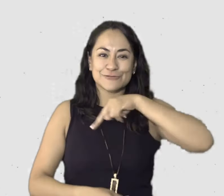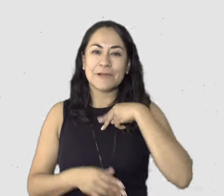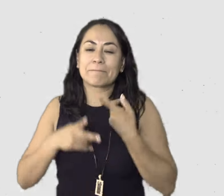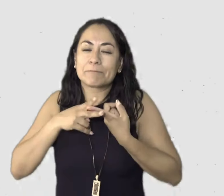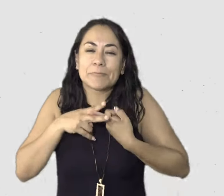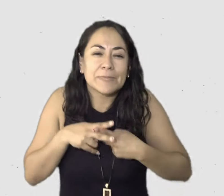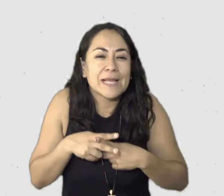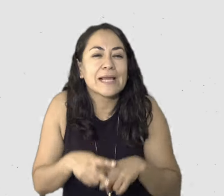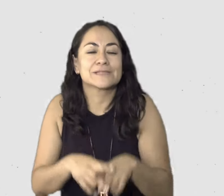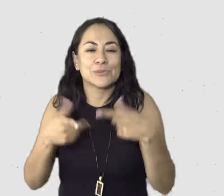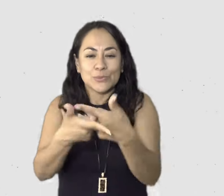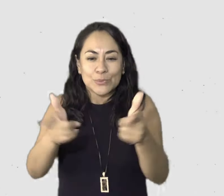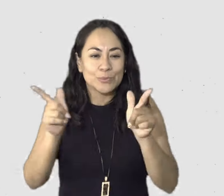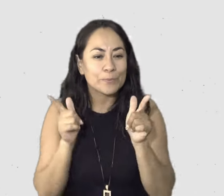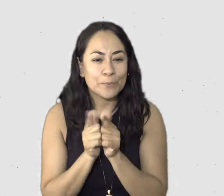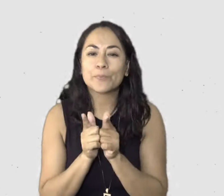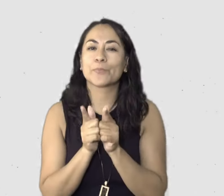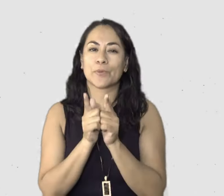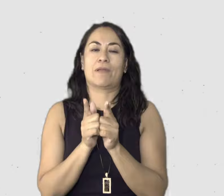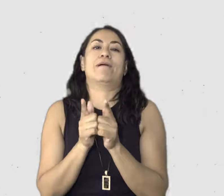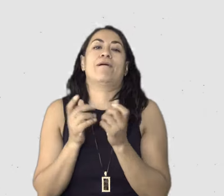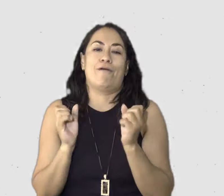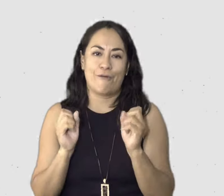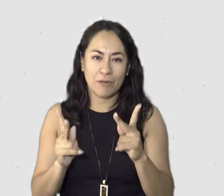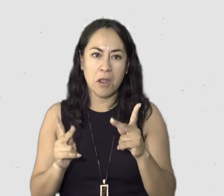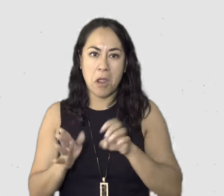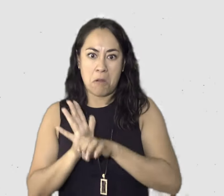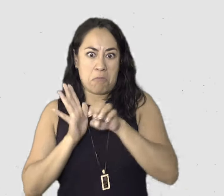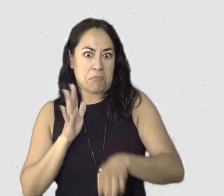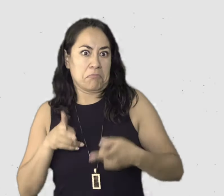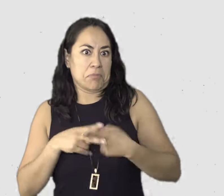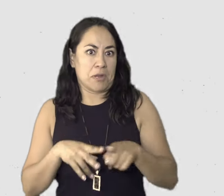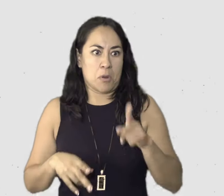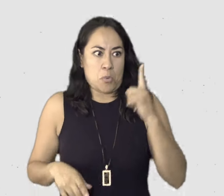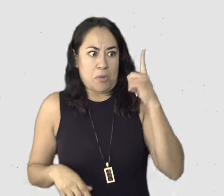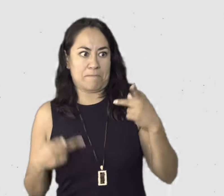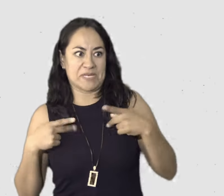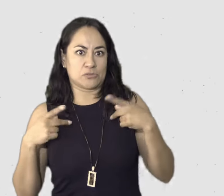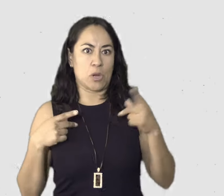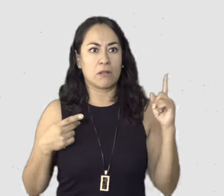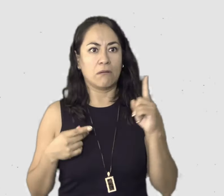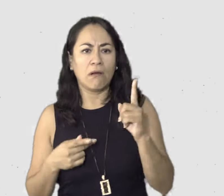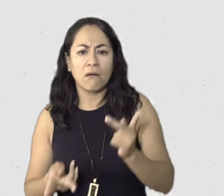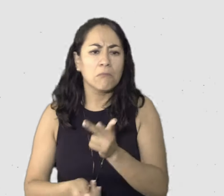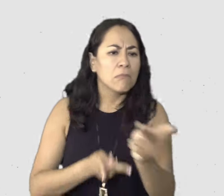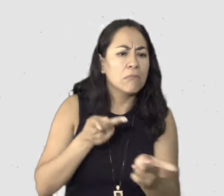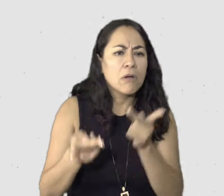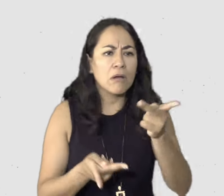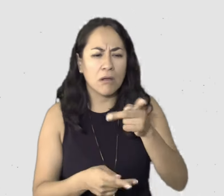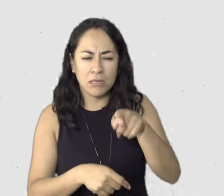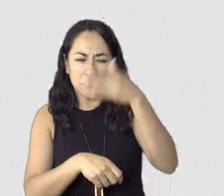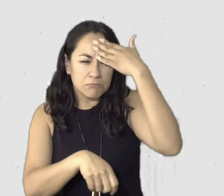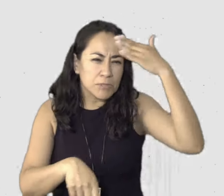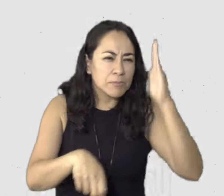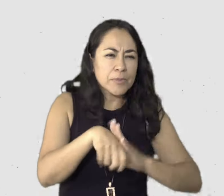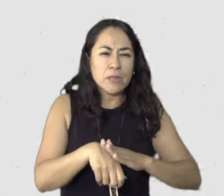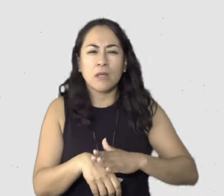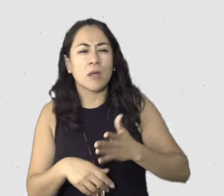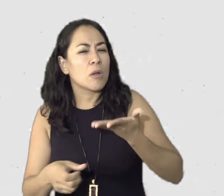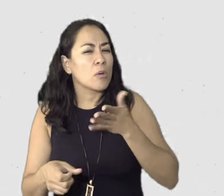pregunta de Díez está, ¿cuál ha sido su momento más vulnerable en la maternidad, no? Ah, no, pues este, ¿no? Y aparte era